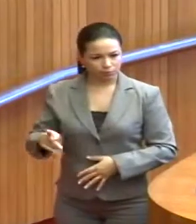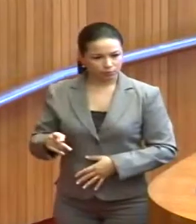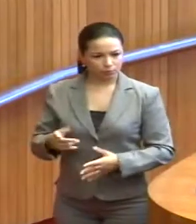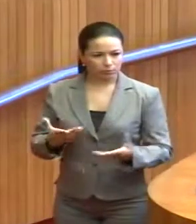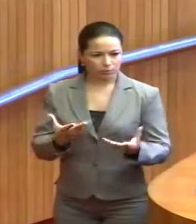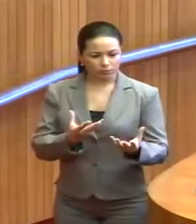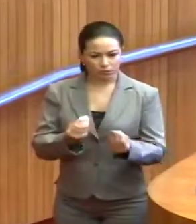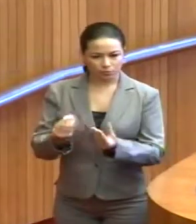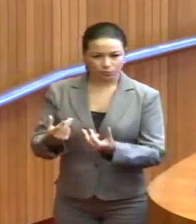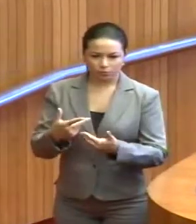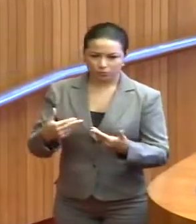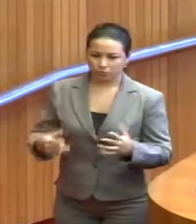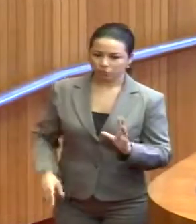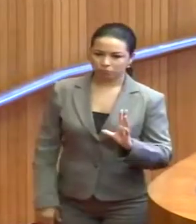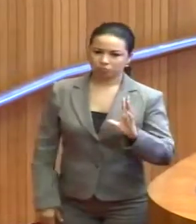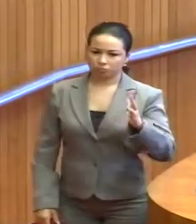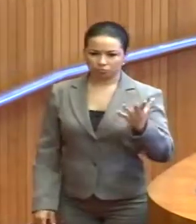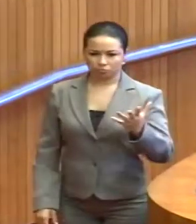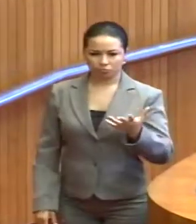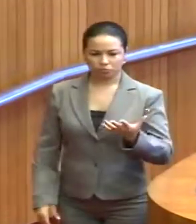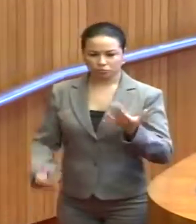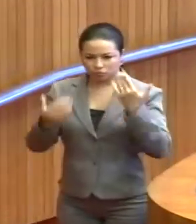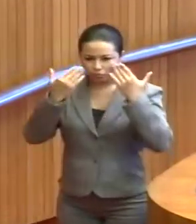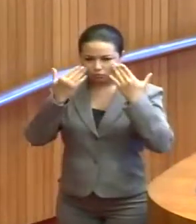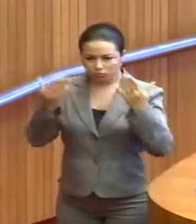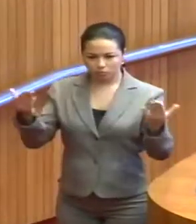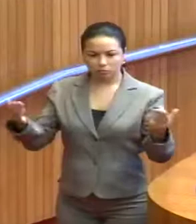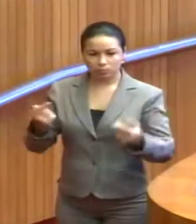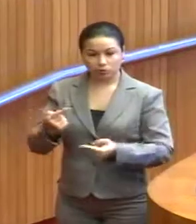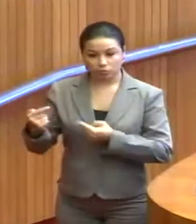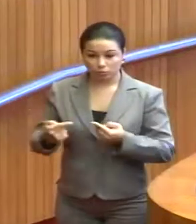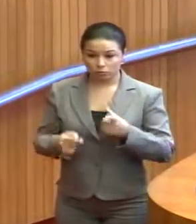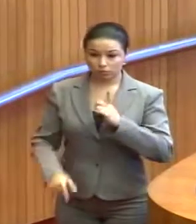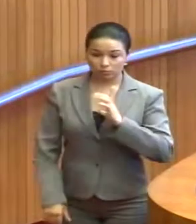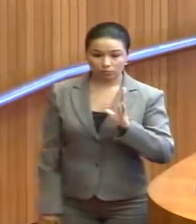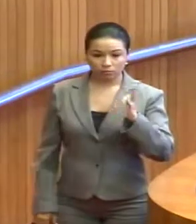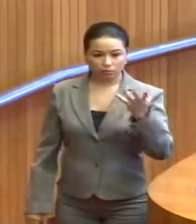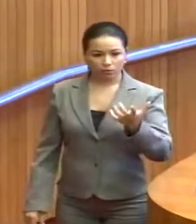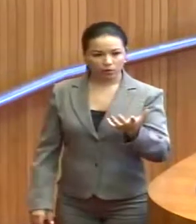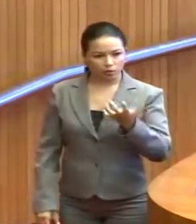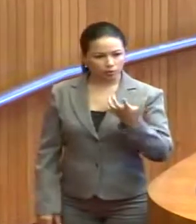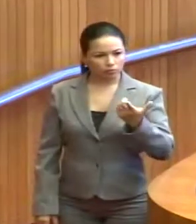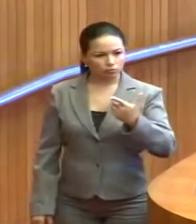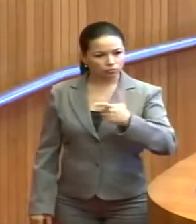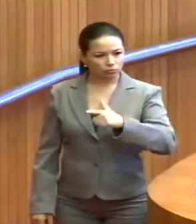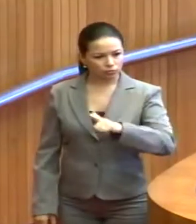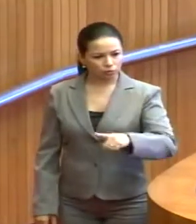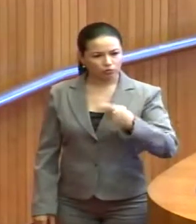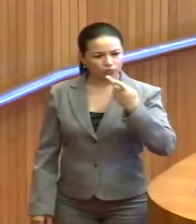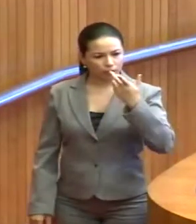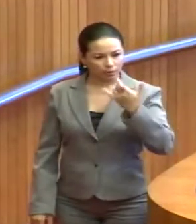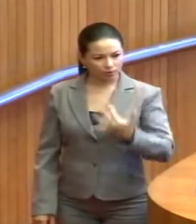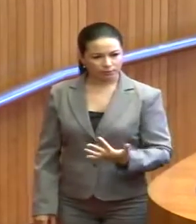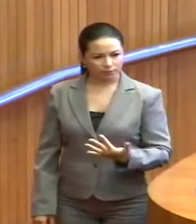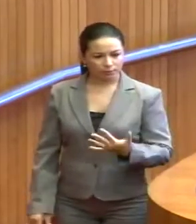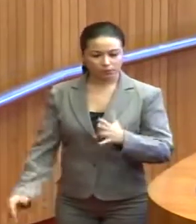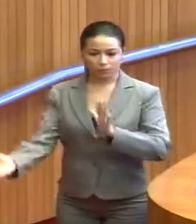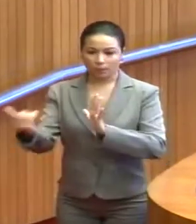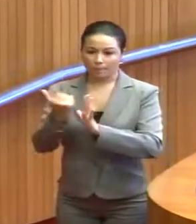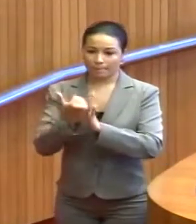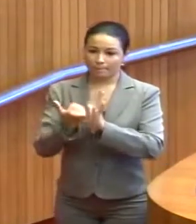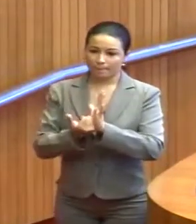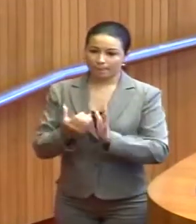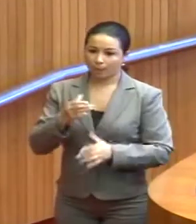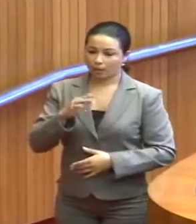celeuma que tem ocorrido, diante de tanto debate que tem ocorrido, eu queria mais uma vez reafirmar o projeto de